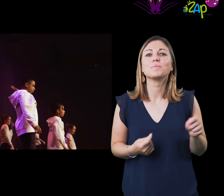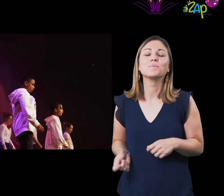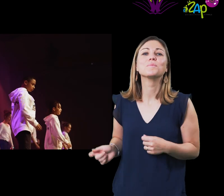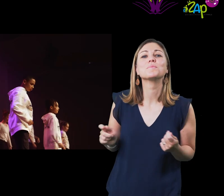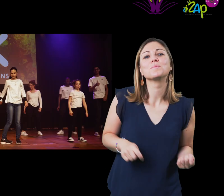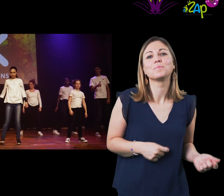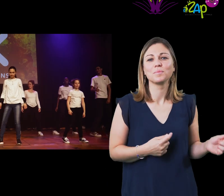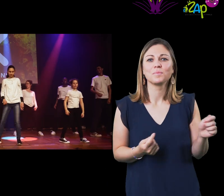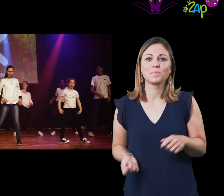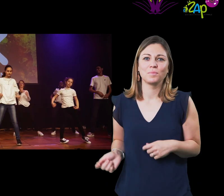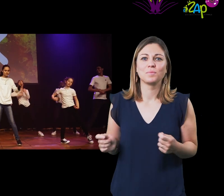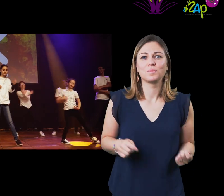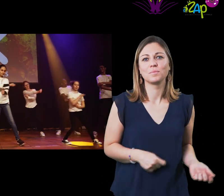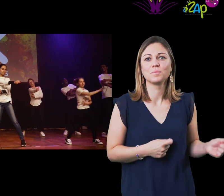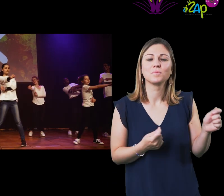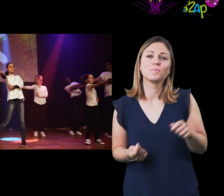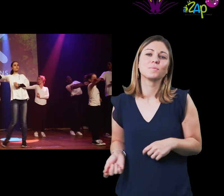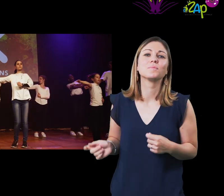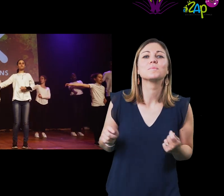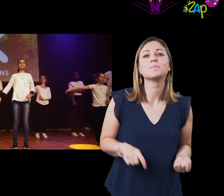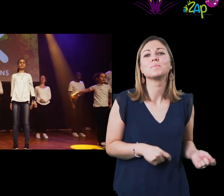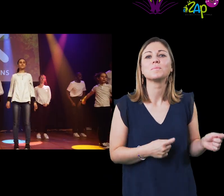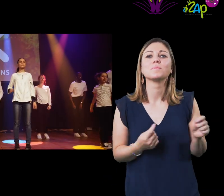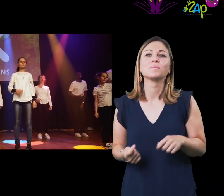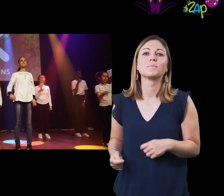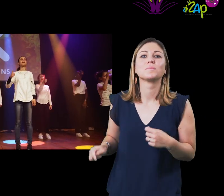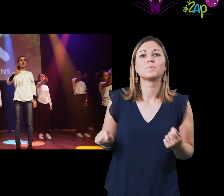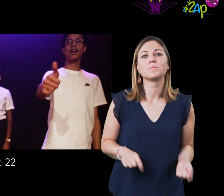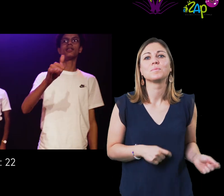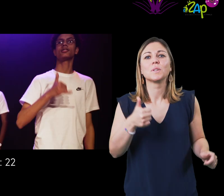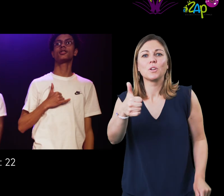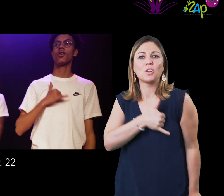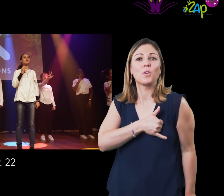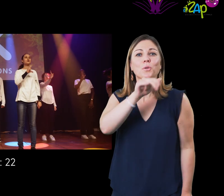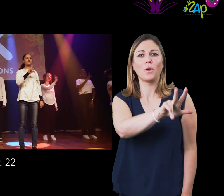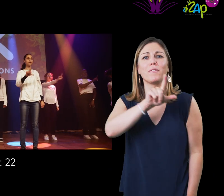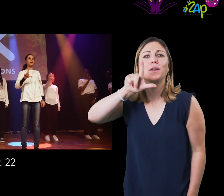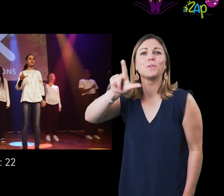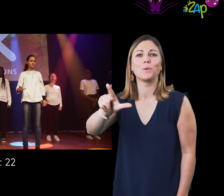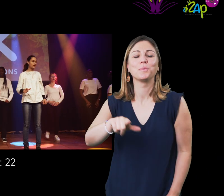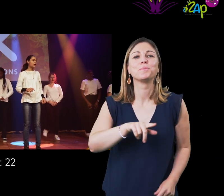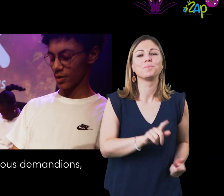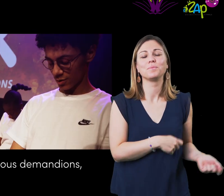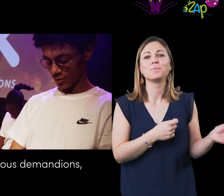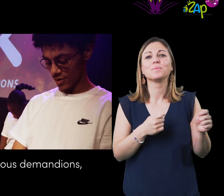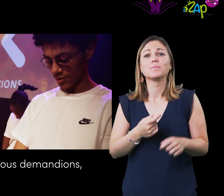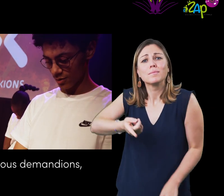'est écrit dans la Bible 1 Jean 3 22 Quoi que ce soit